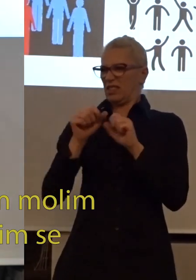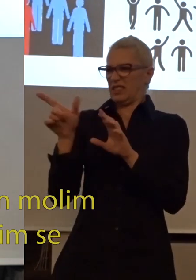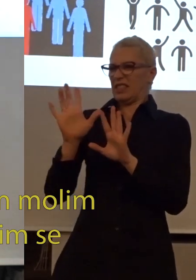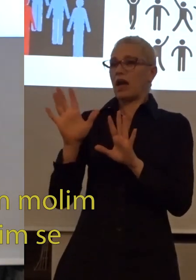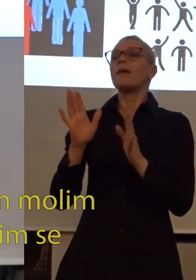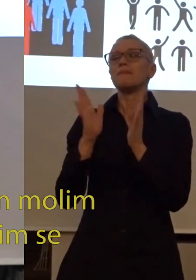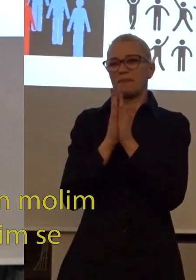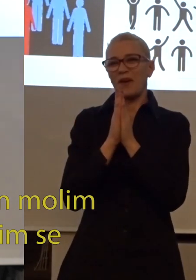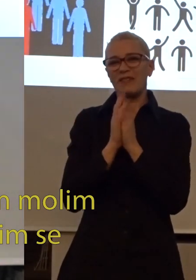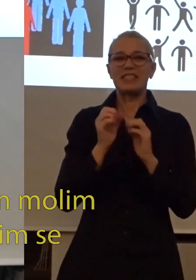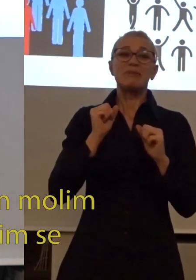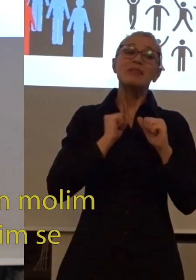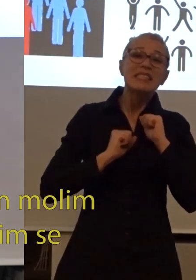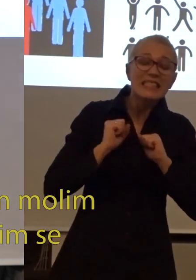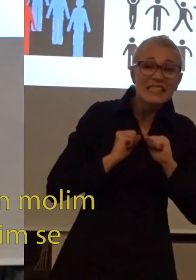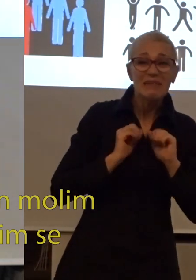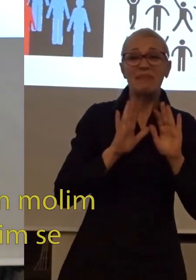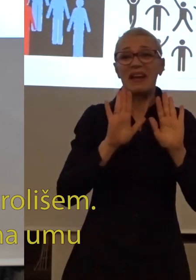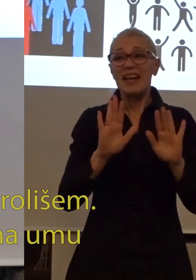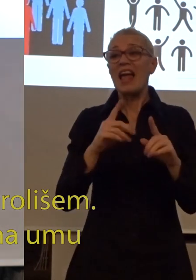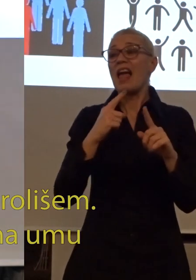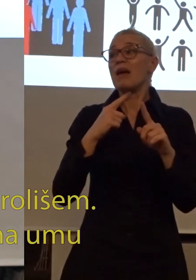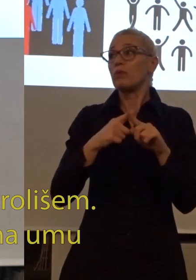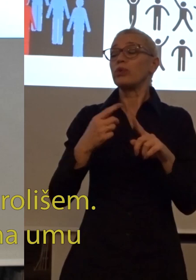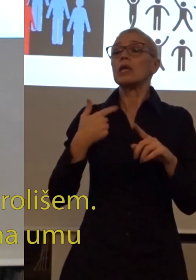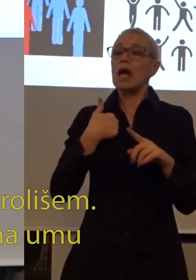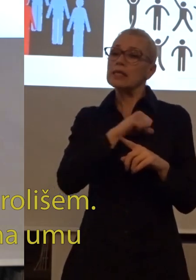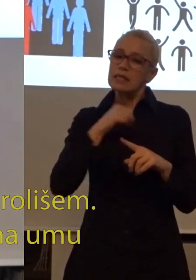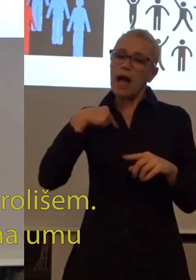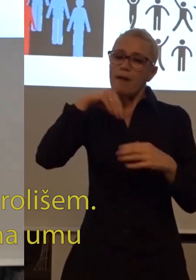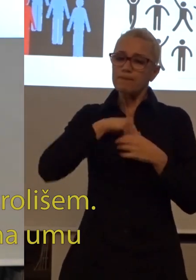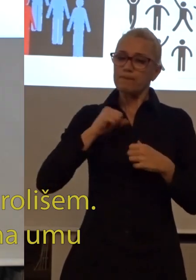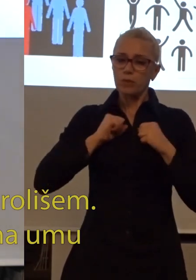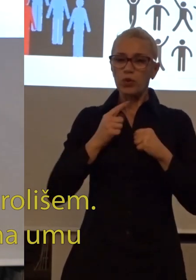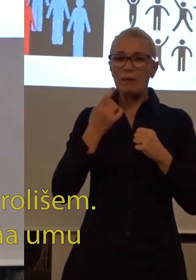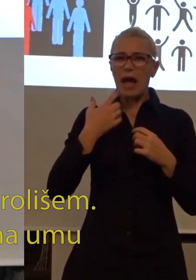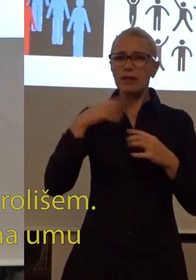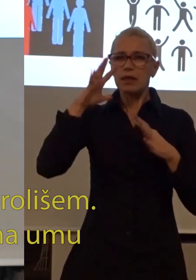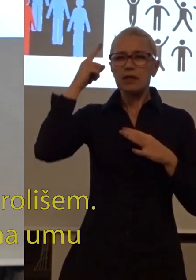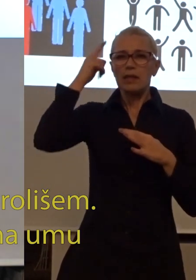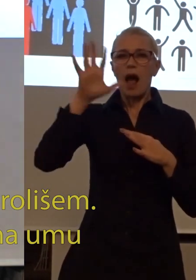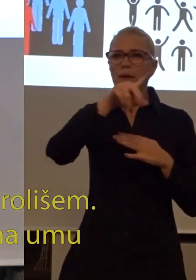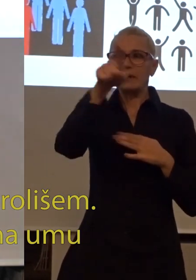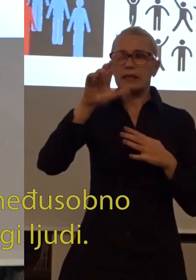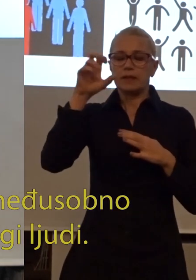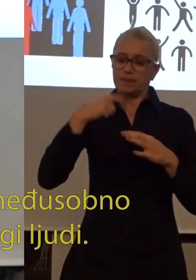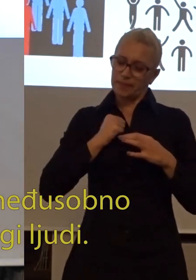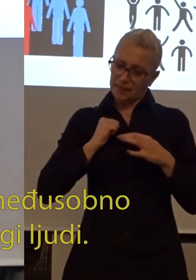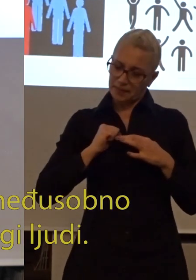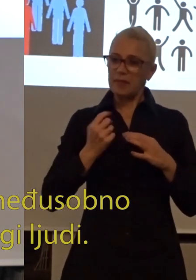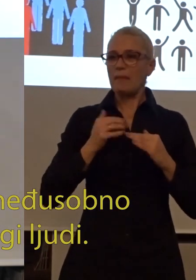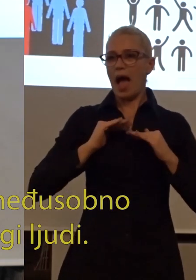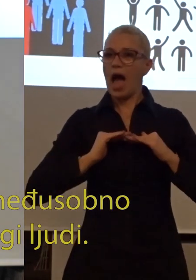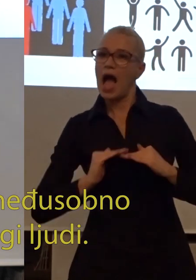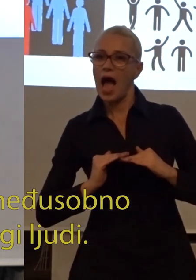molim za strpljenje a trudim se i da ove moja reakcije kontrolišem. Molim vas da imate na umu da